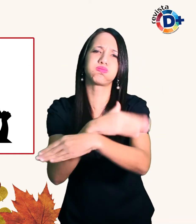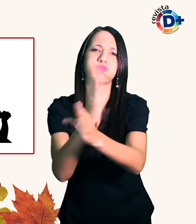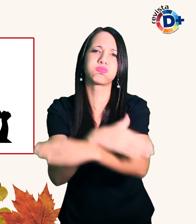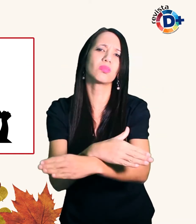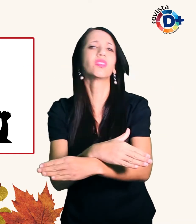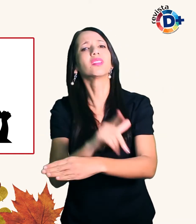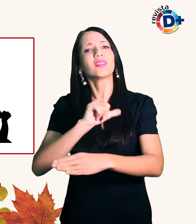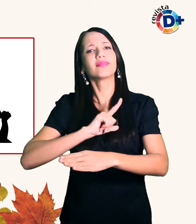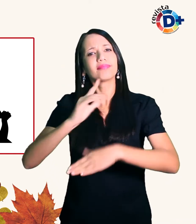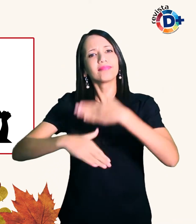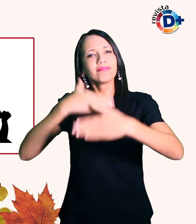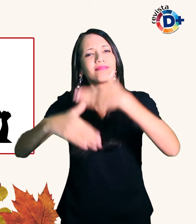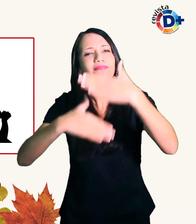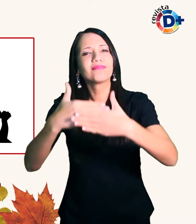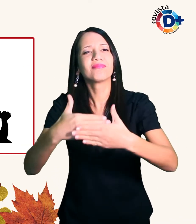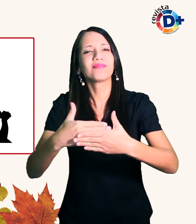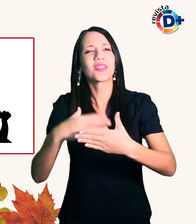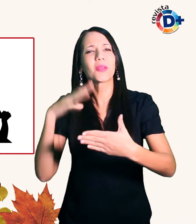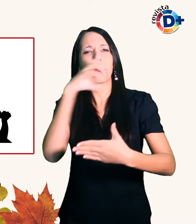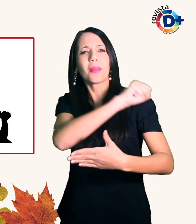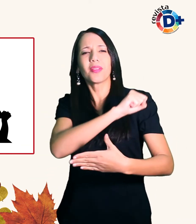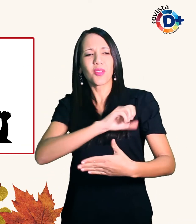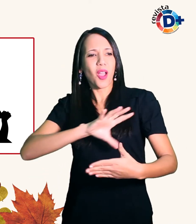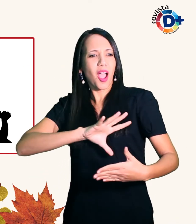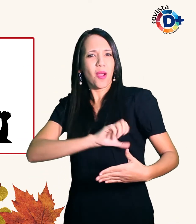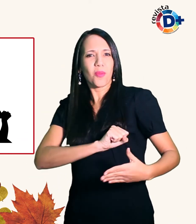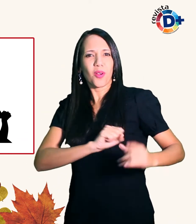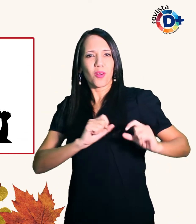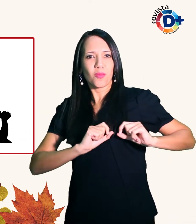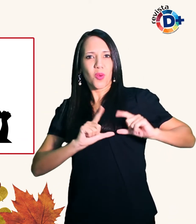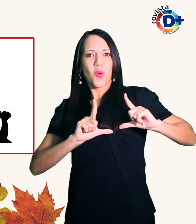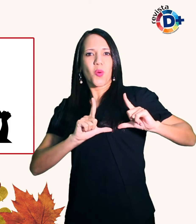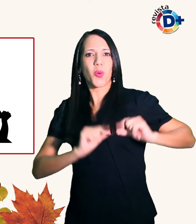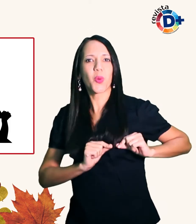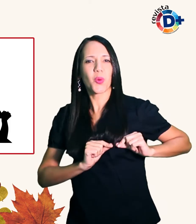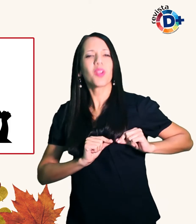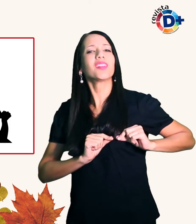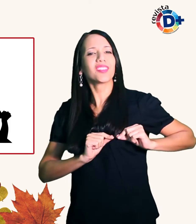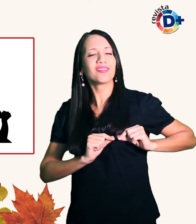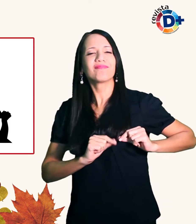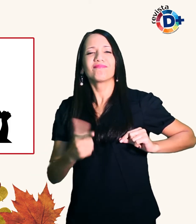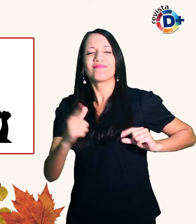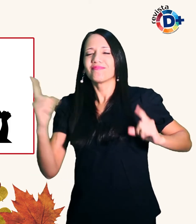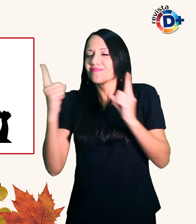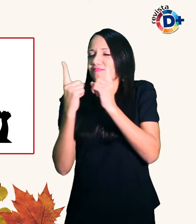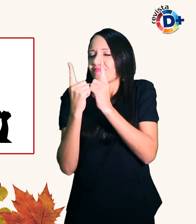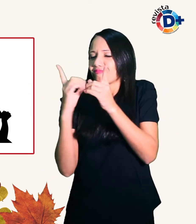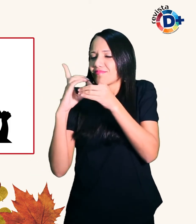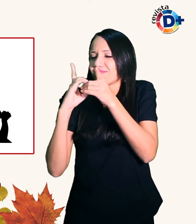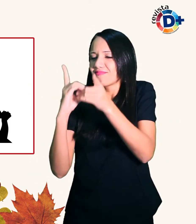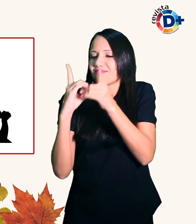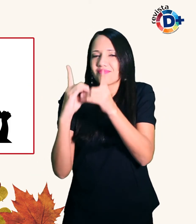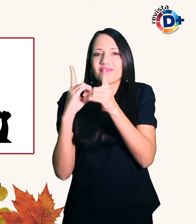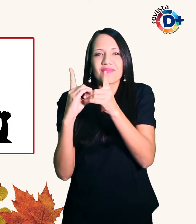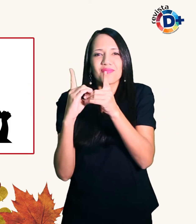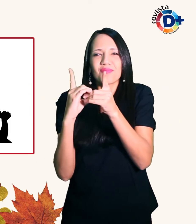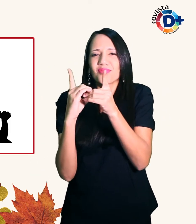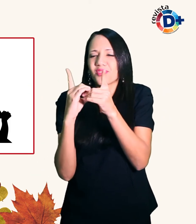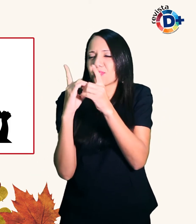proporcionalmente mais breves Laços fluídos que não permanecem nem se estreitam tornando-se